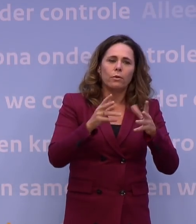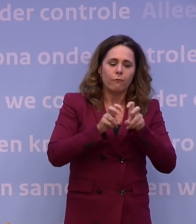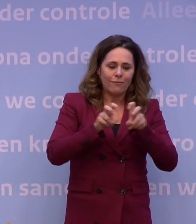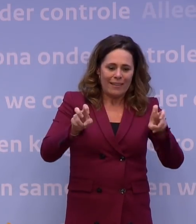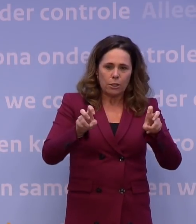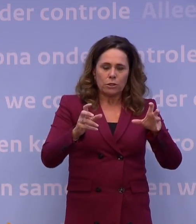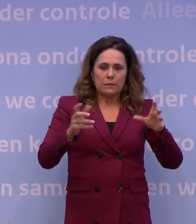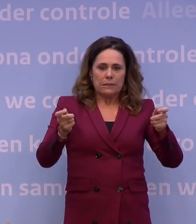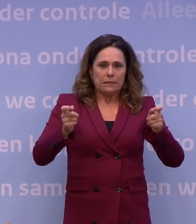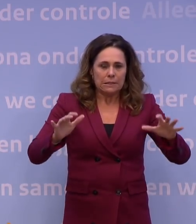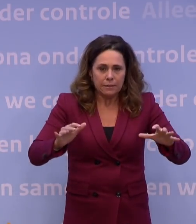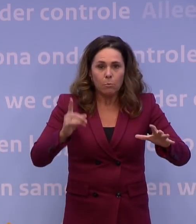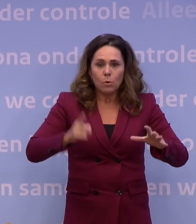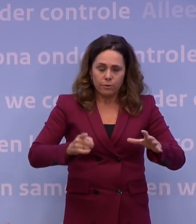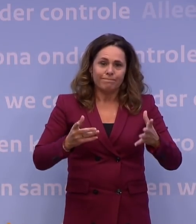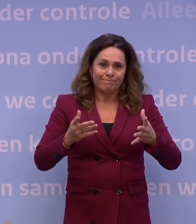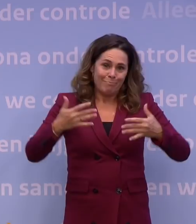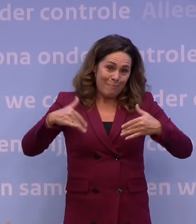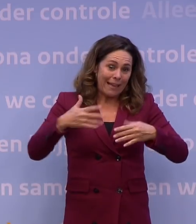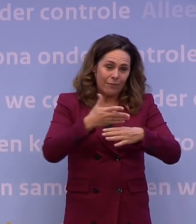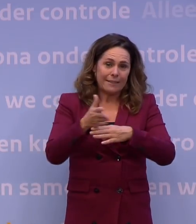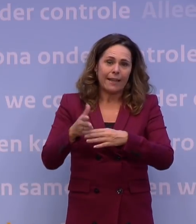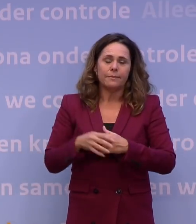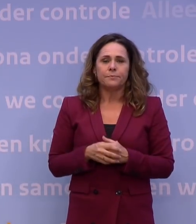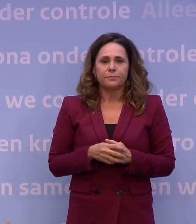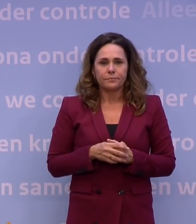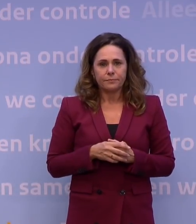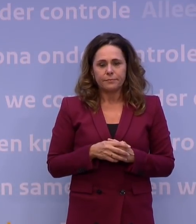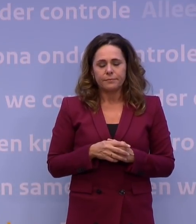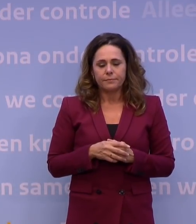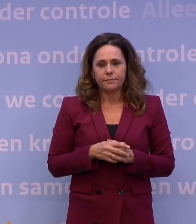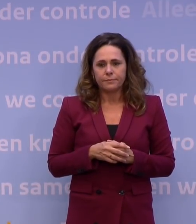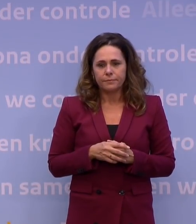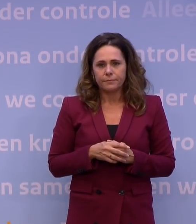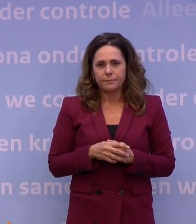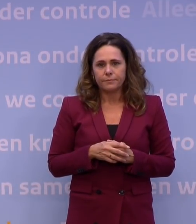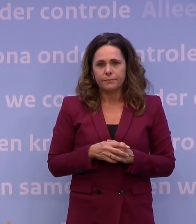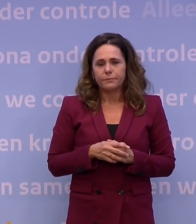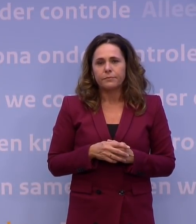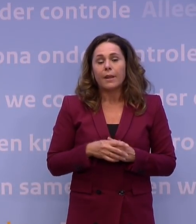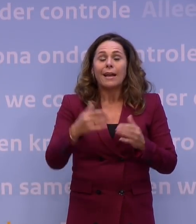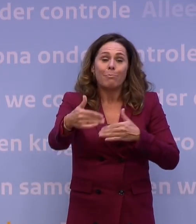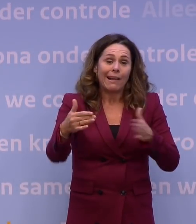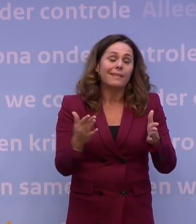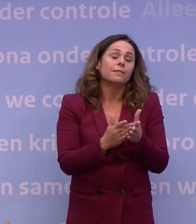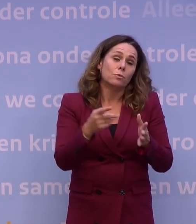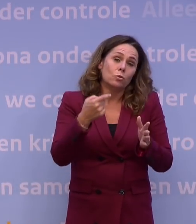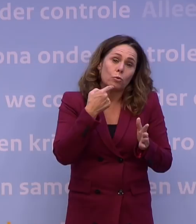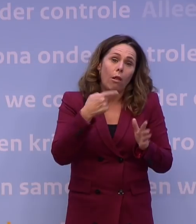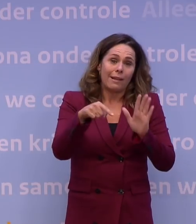uit kunnen komen. We moeten de pijn verdelen. En natuurlijk heeft dit pakket ook negatieve economische gevolgen.